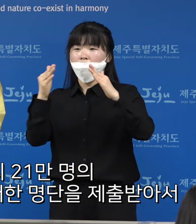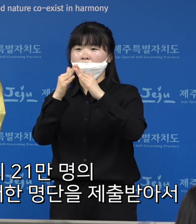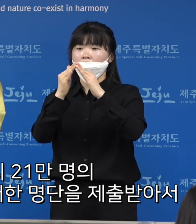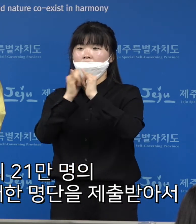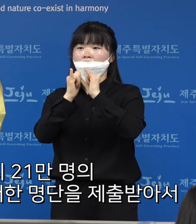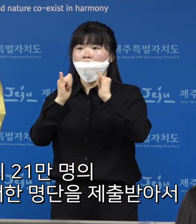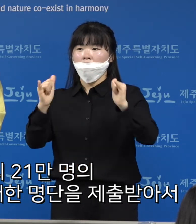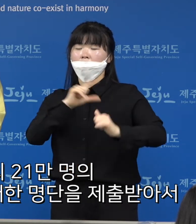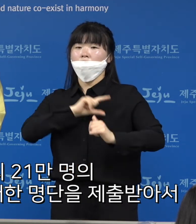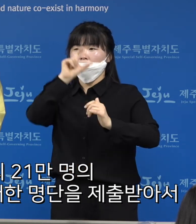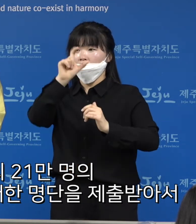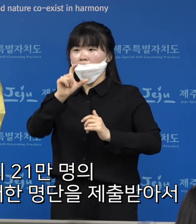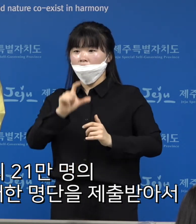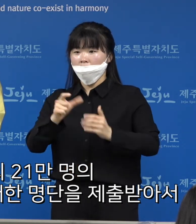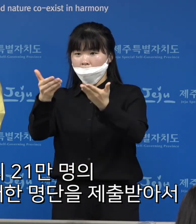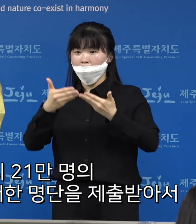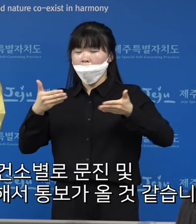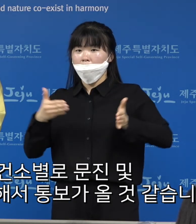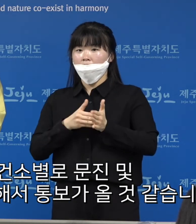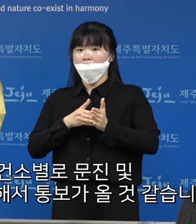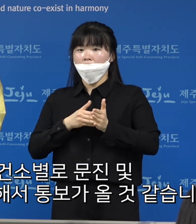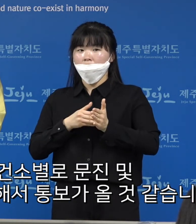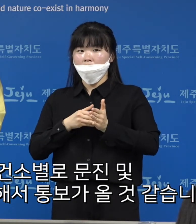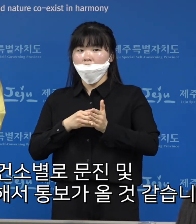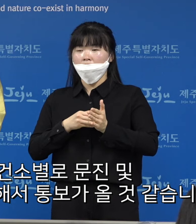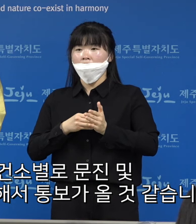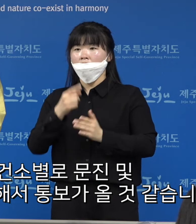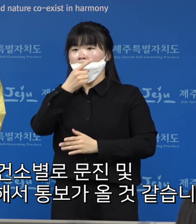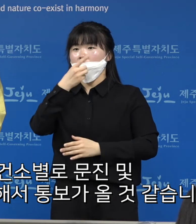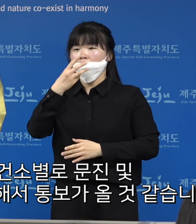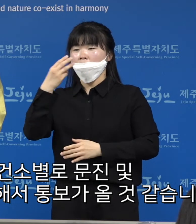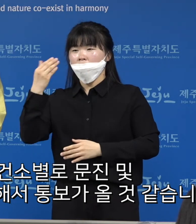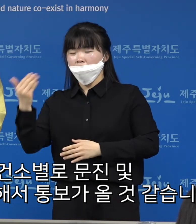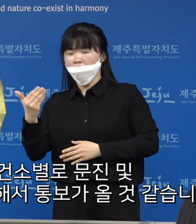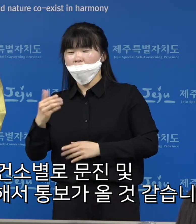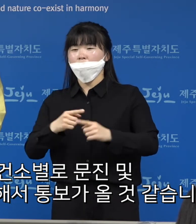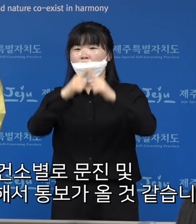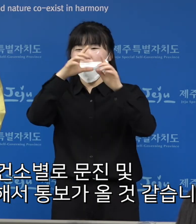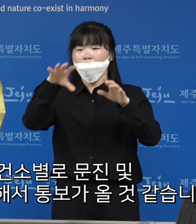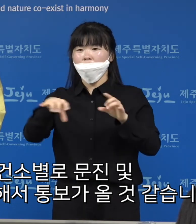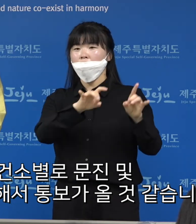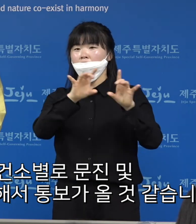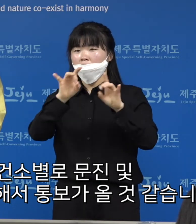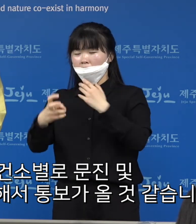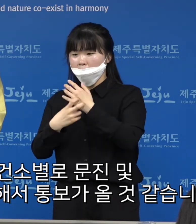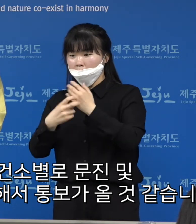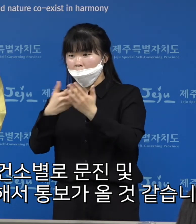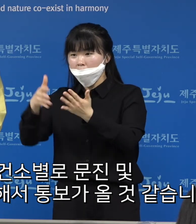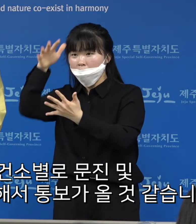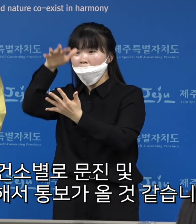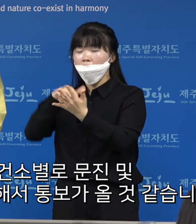대한 명단을 제출을 받아서 우리 각 일선 보건소별로 문진 및